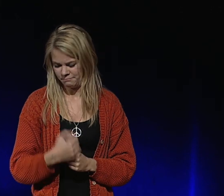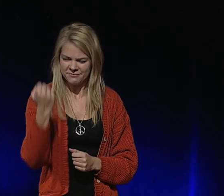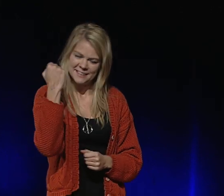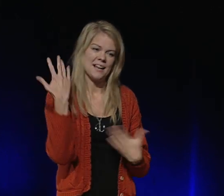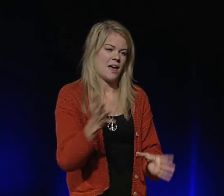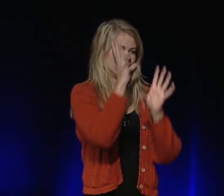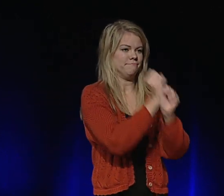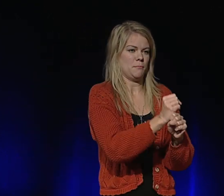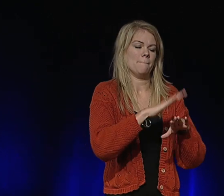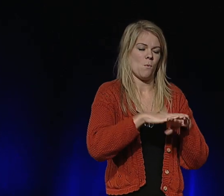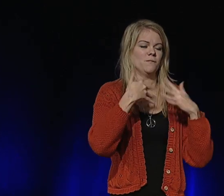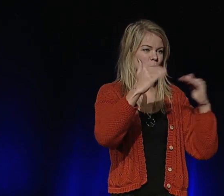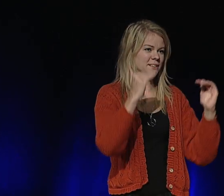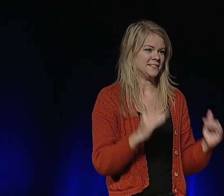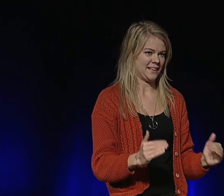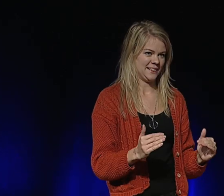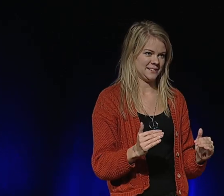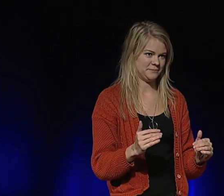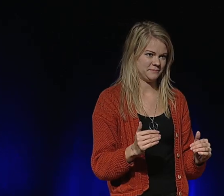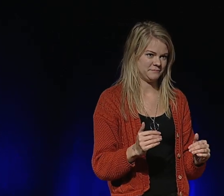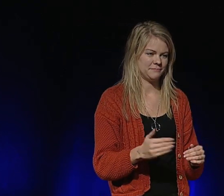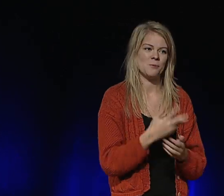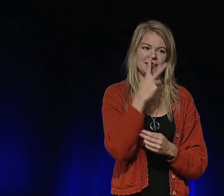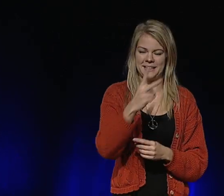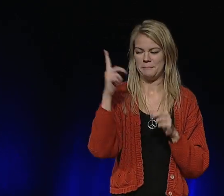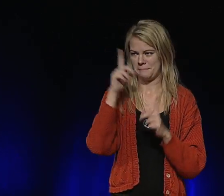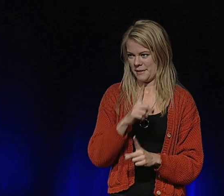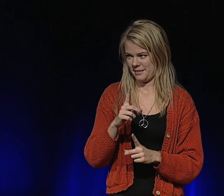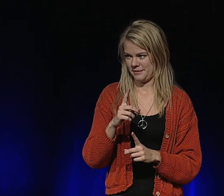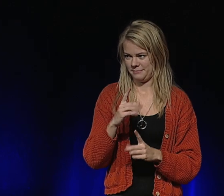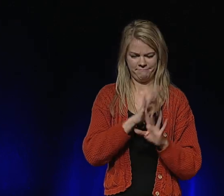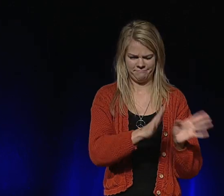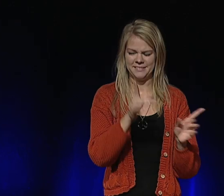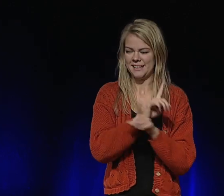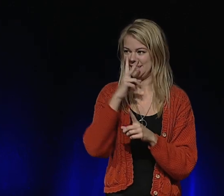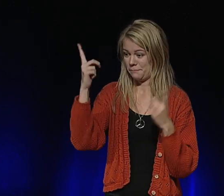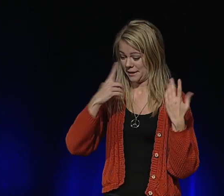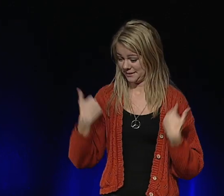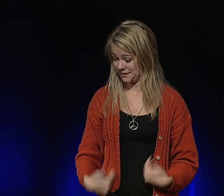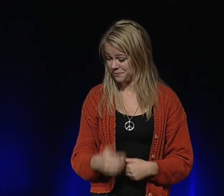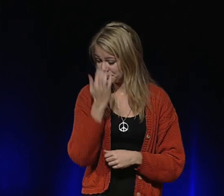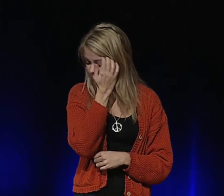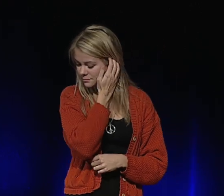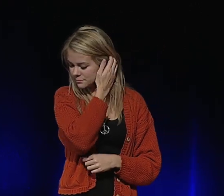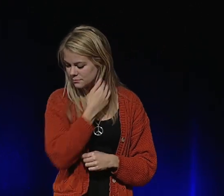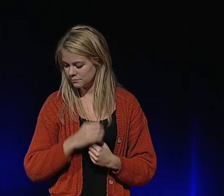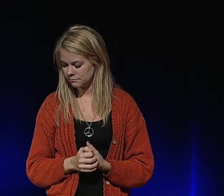Det gäller att inte i första hand fokusera på funktionsnedsättningen. Utan fokusera på människan.